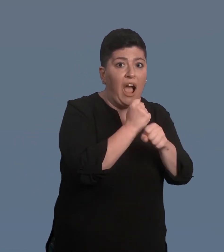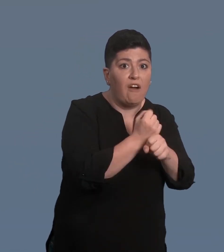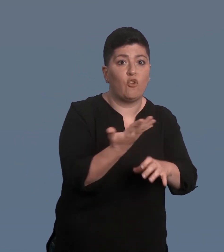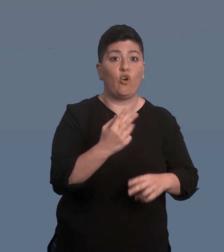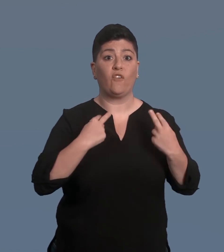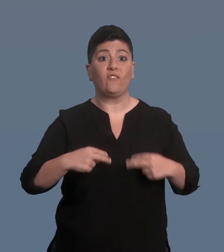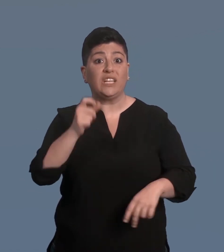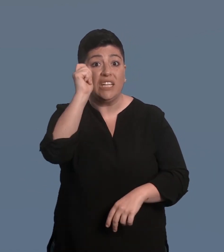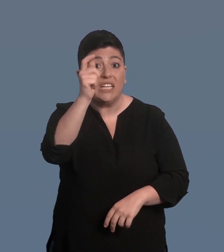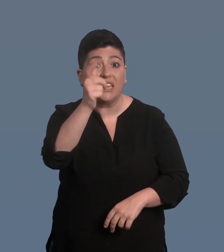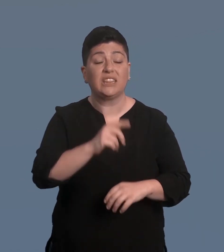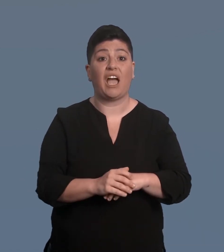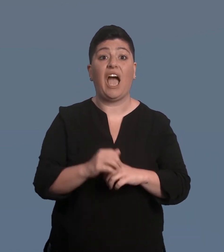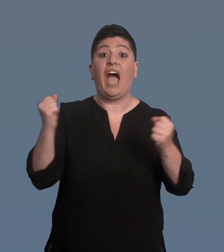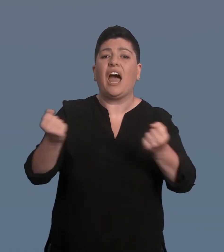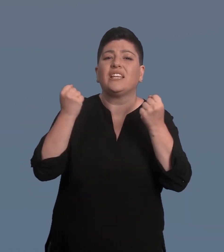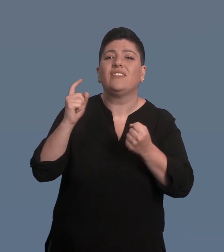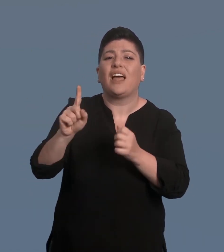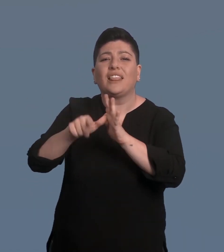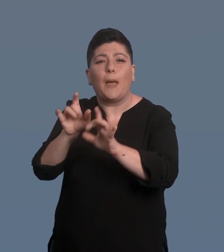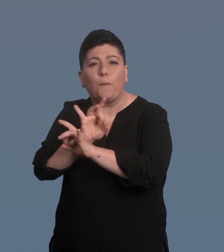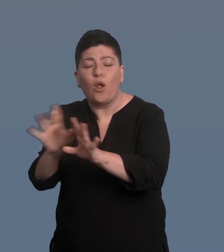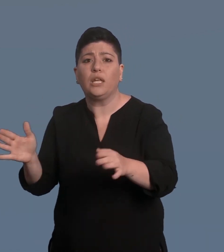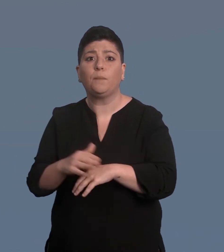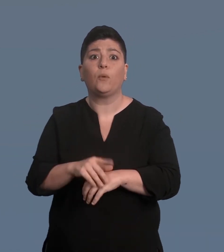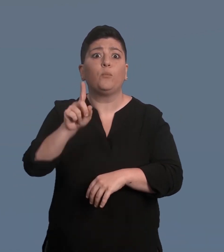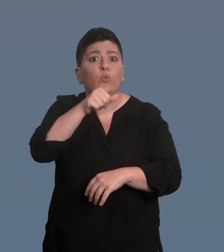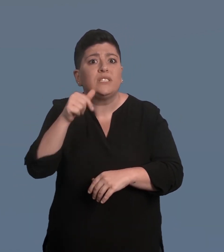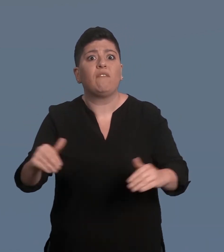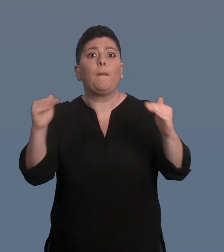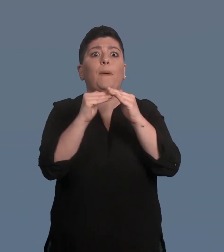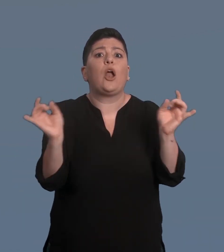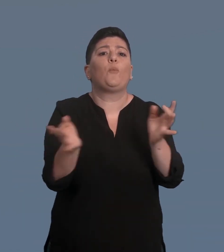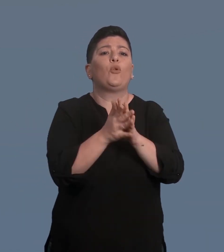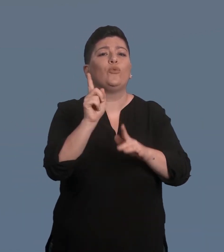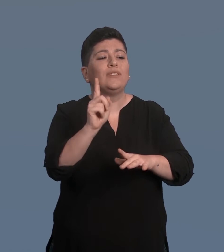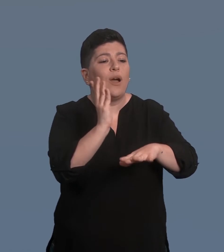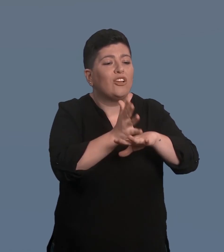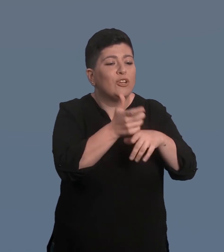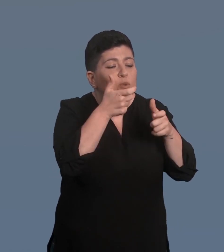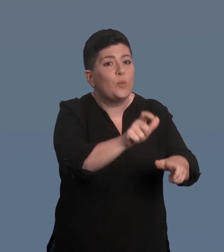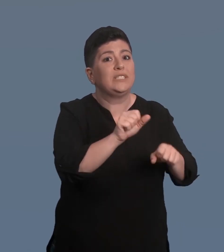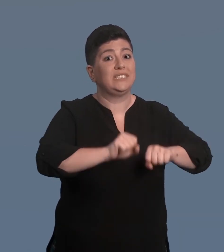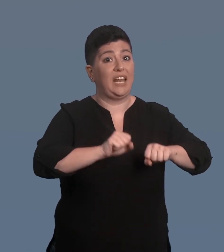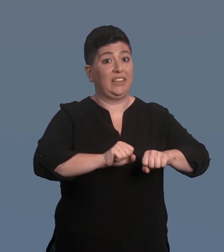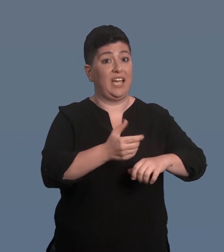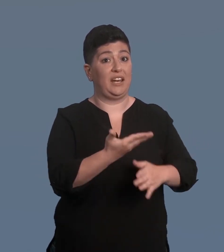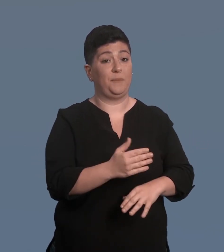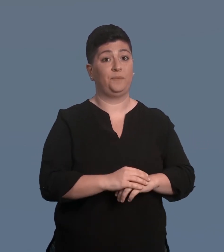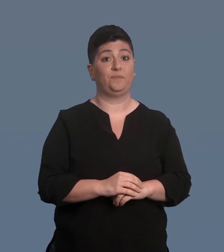mercato del lavoro, alla vita culturale e alle attività del tempo libero e avere pari opportunità d'accesso all'assistenza sanitaria.